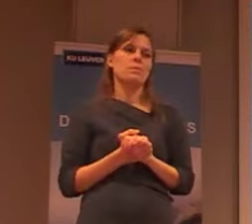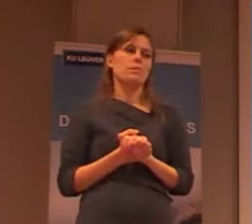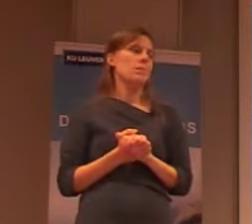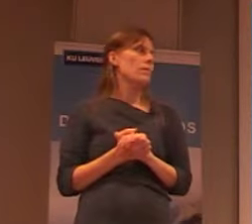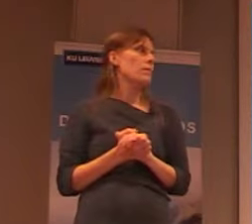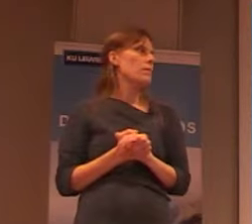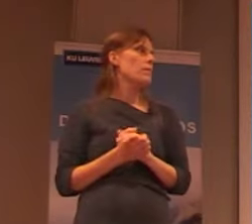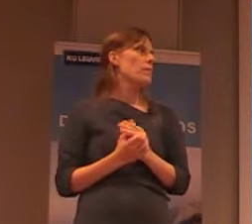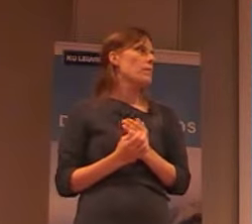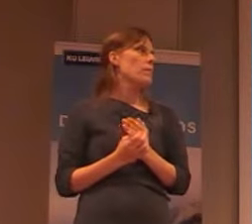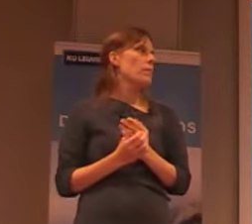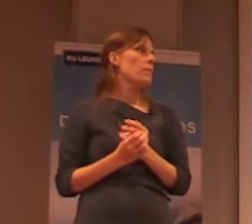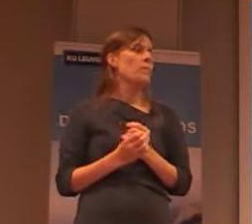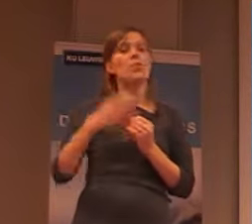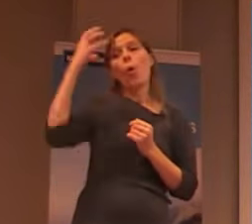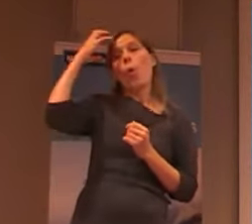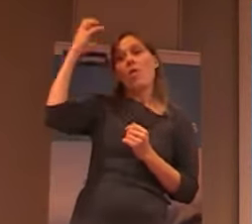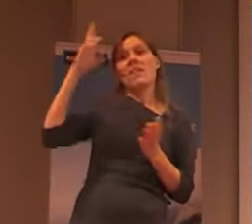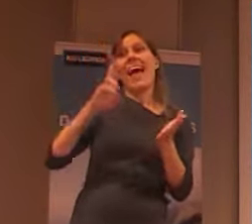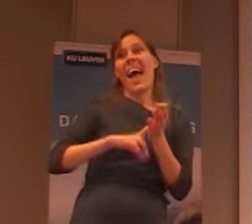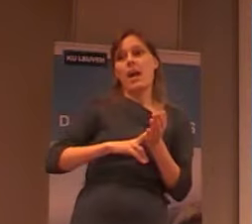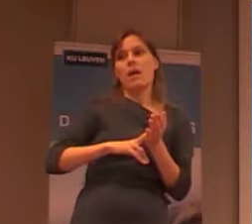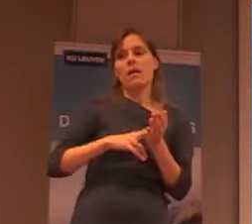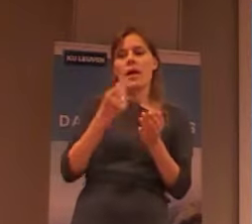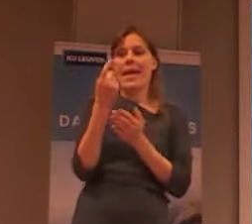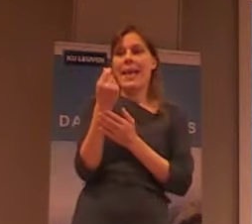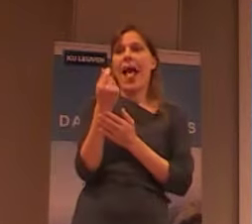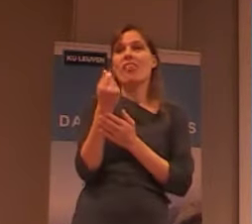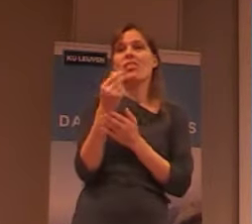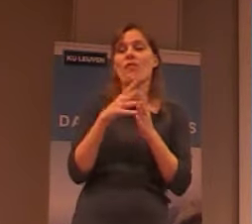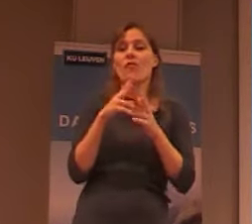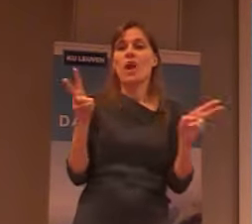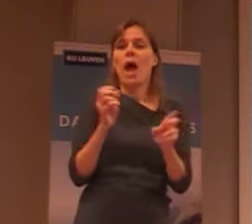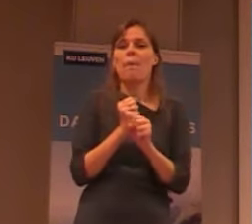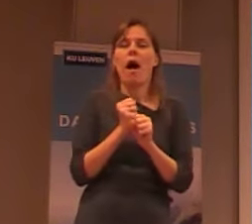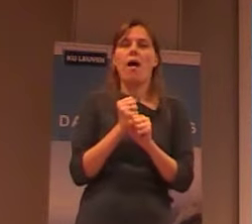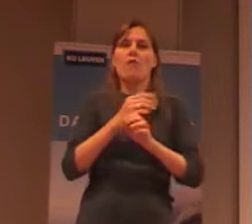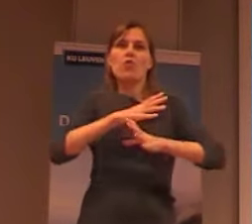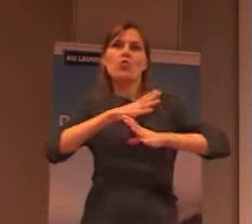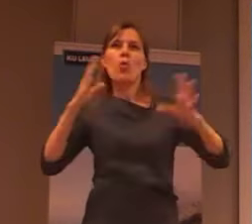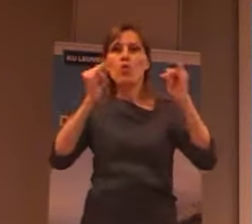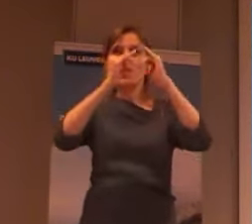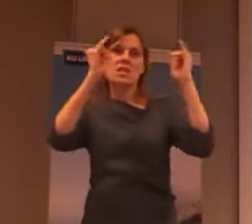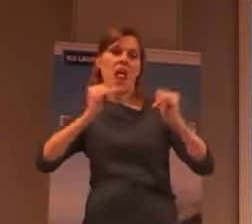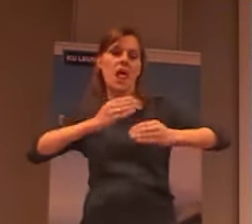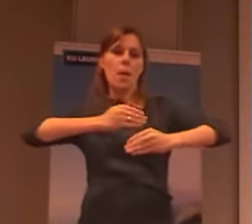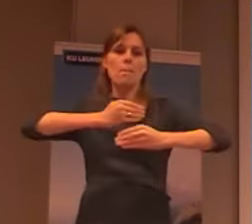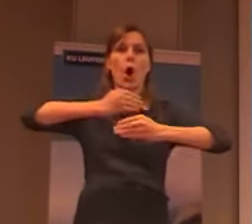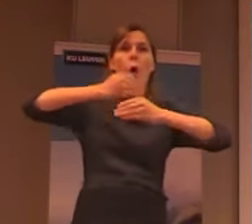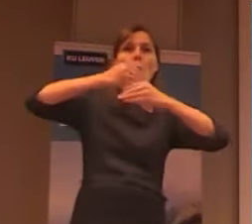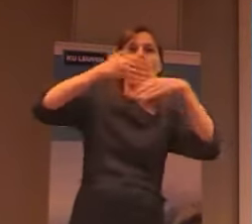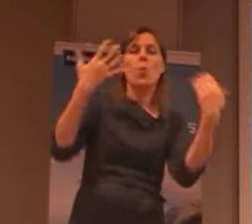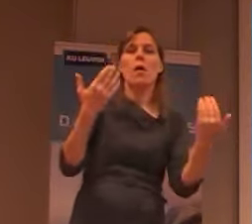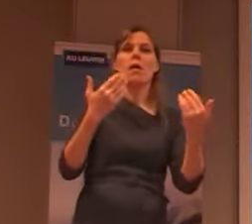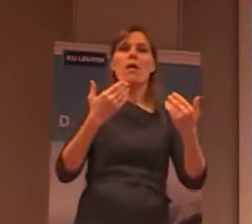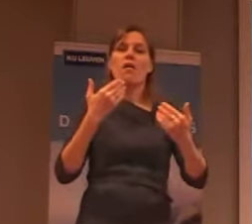veel geld vrij. Die hebben gezegd, we gaan grote infrastructuur bouwen, en we gaan vragen, van alle mensen